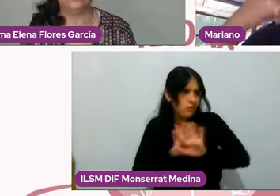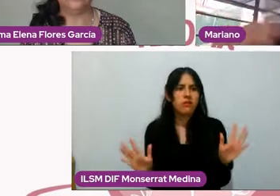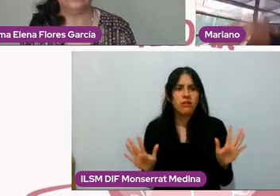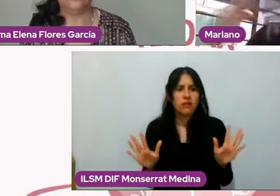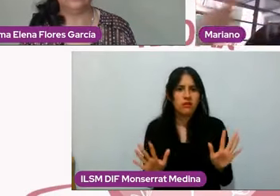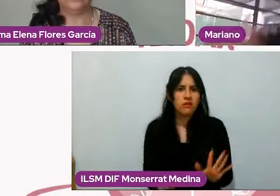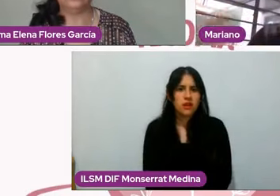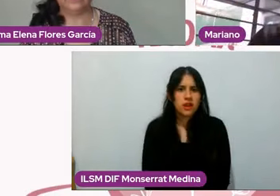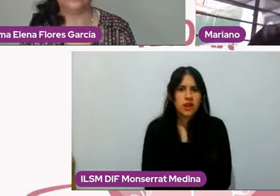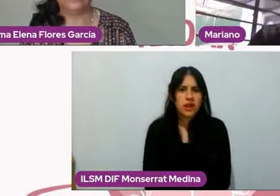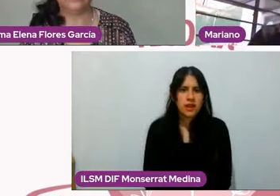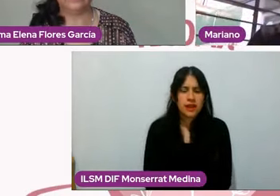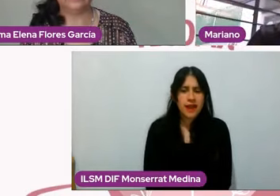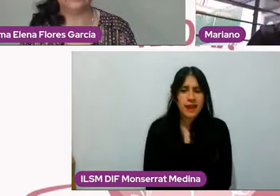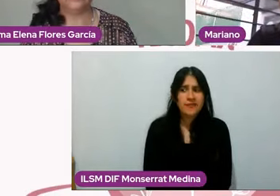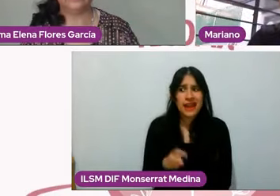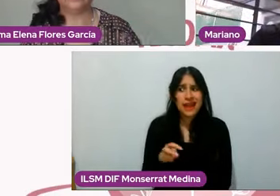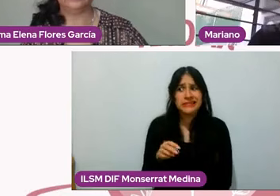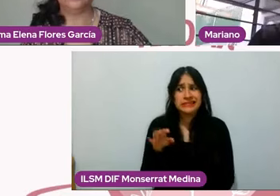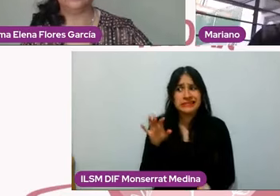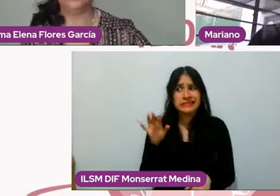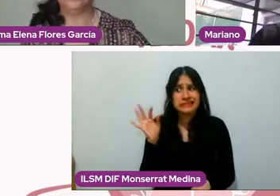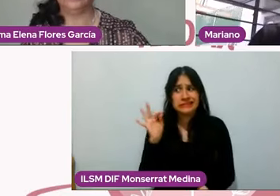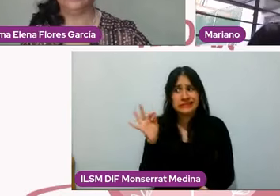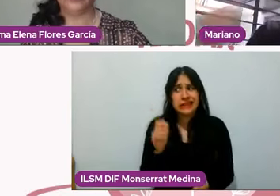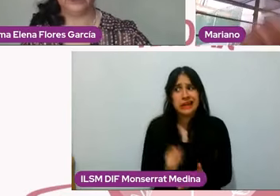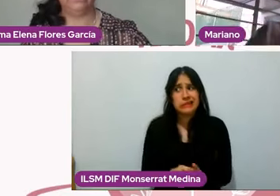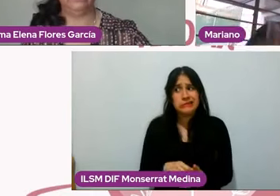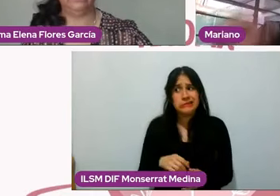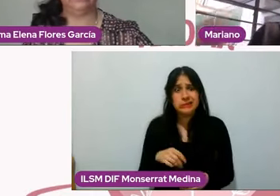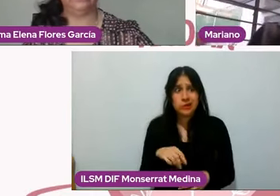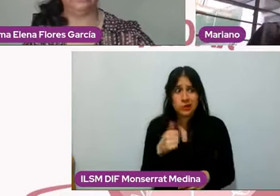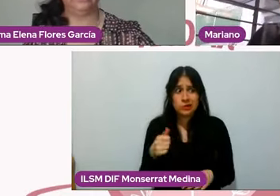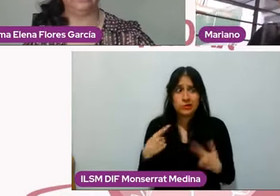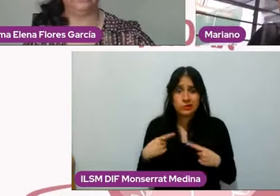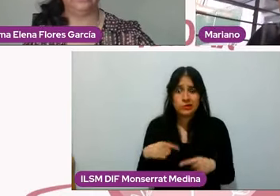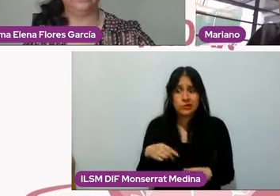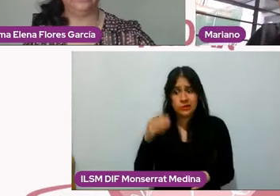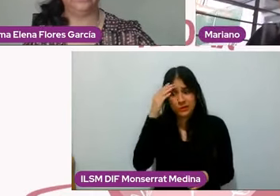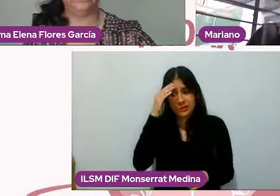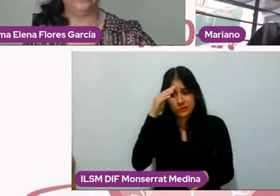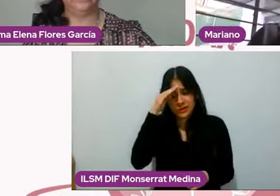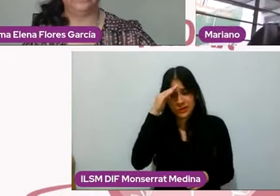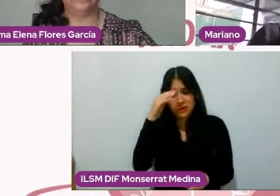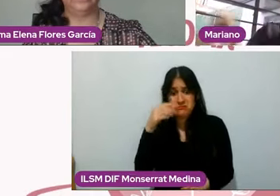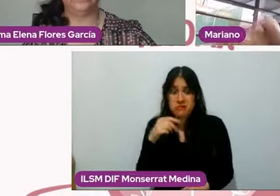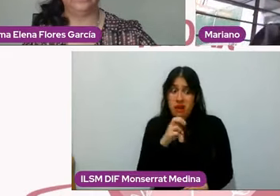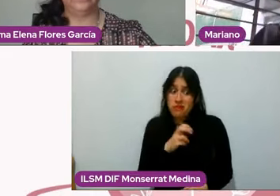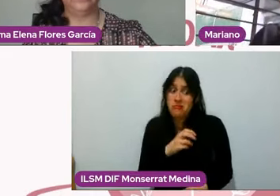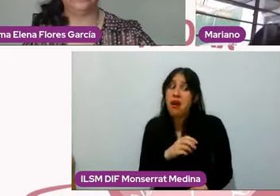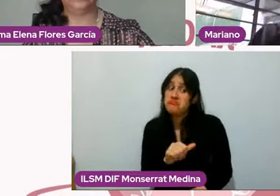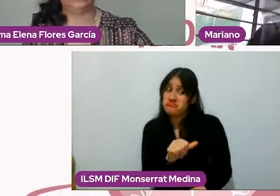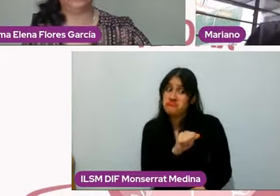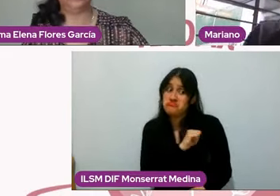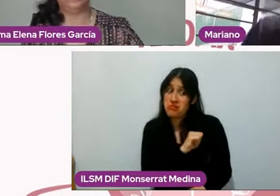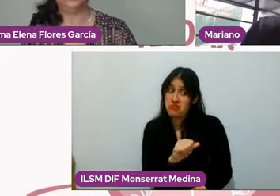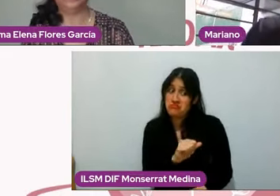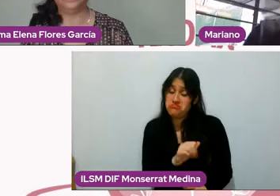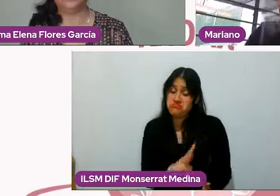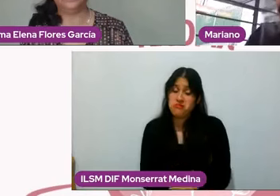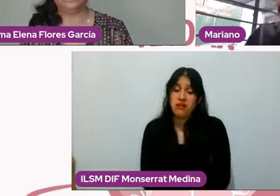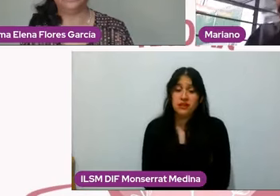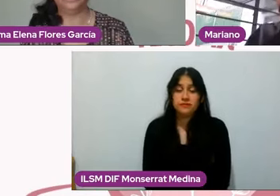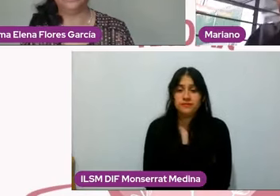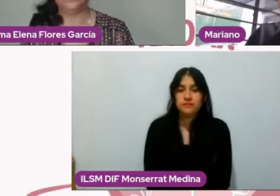se puede entender como una suerte de egoísmo o hay momentos donde, por ejemplo, esto, ¿no? Yo tengo